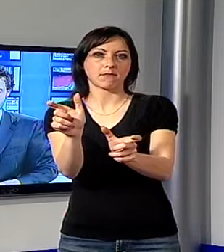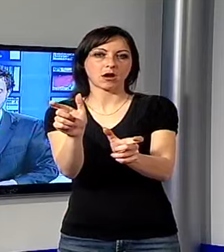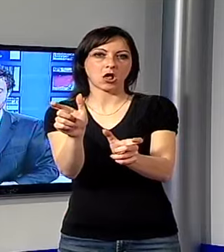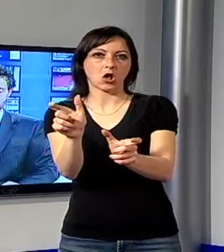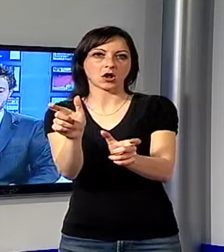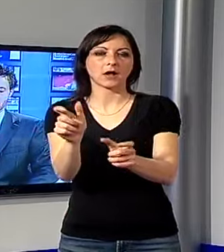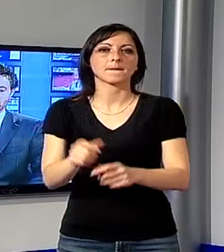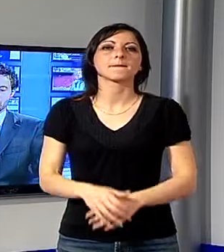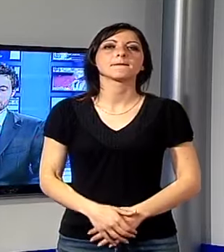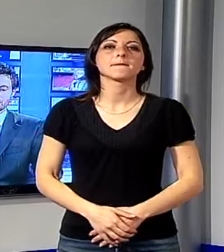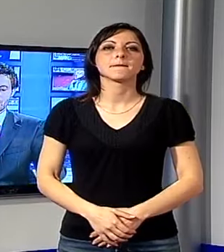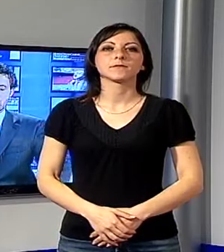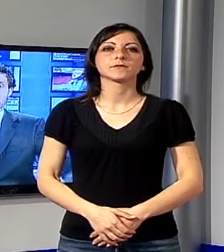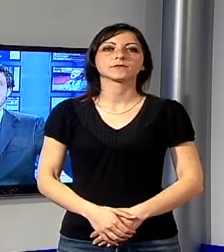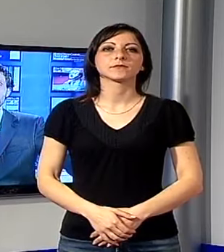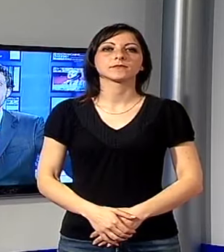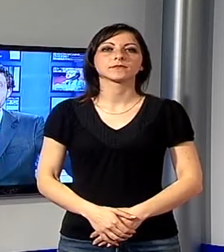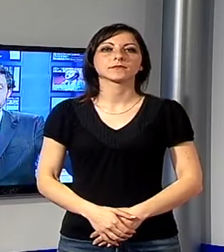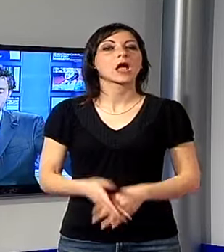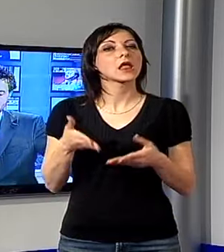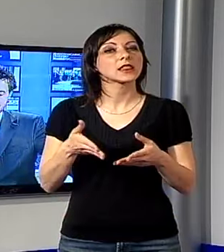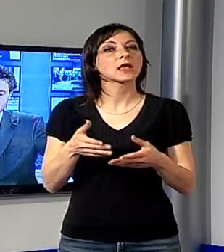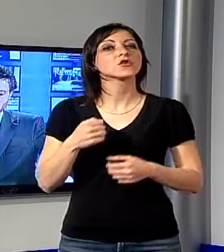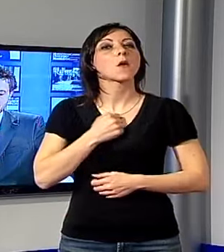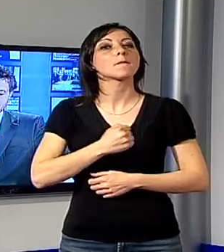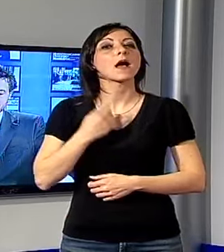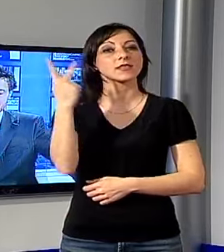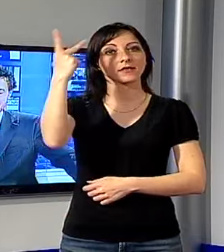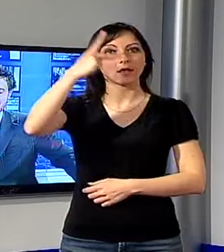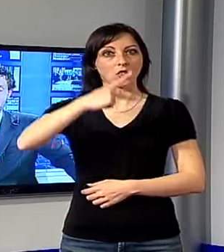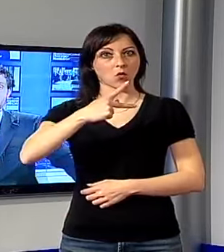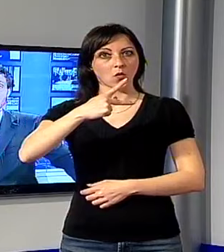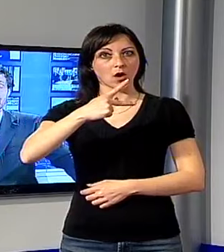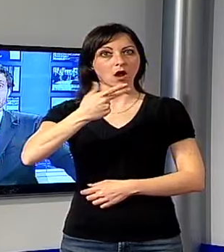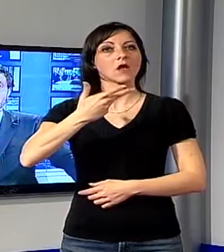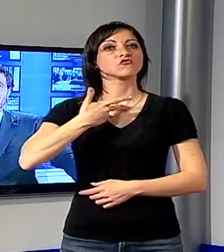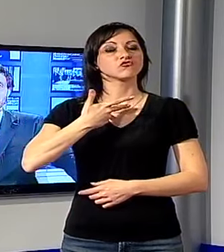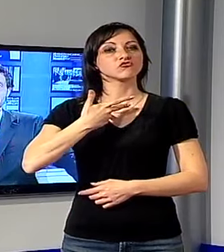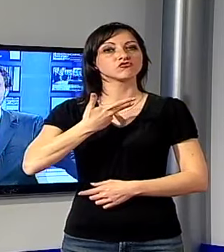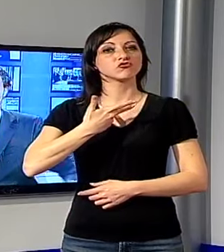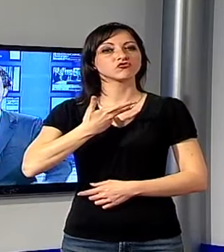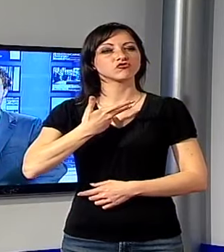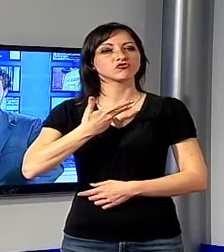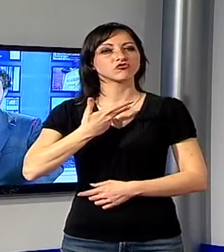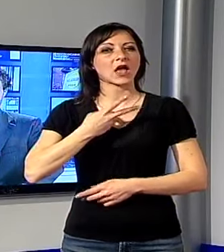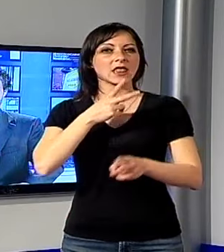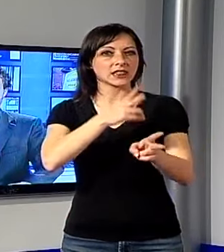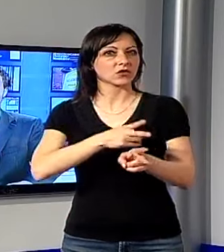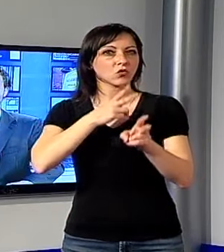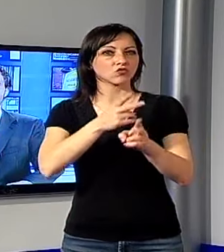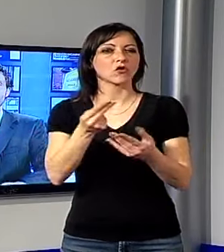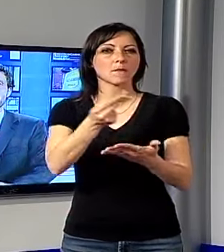della refurtiva. E adesso a Bagni di Lucca dove si sta accendendo la discussione sul